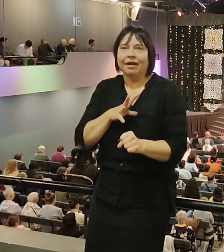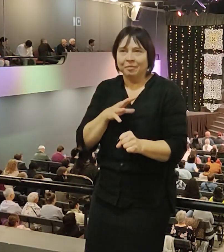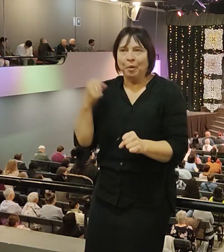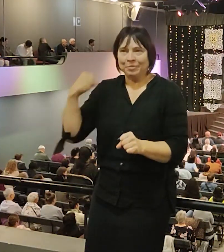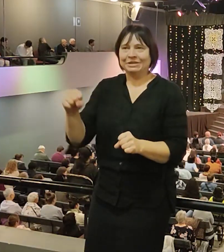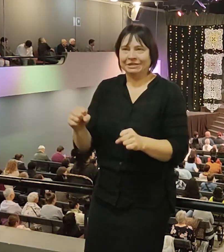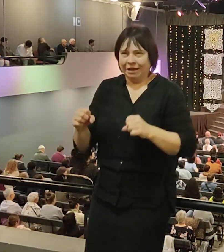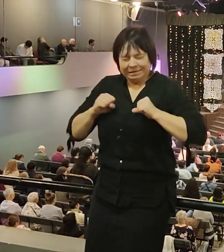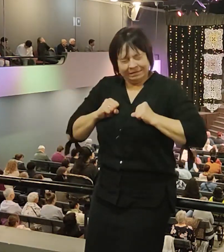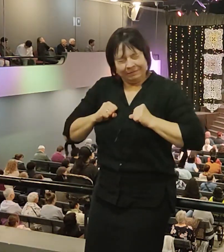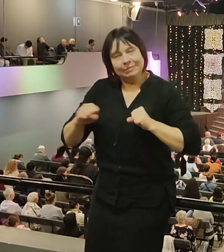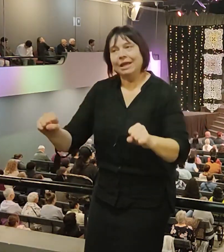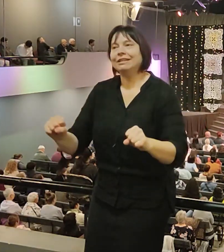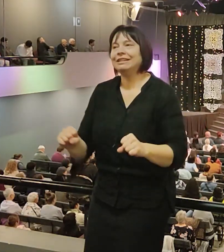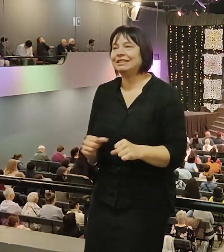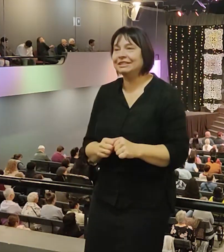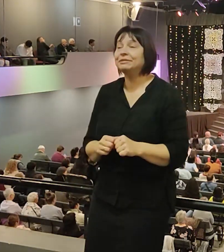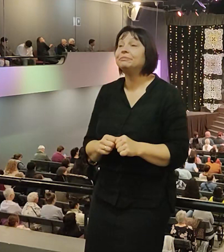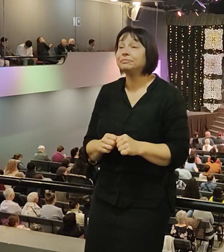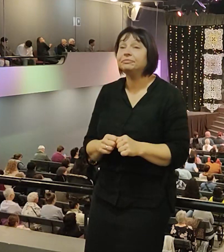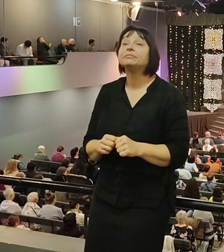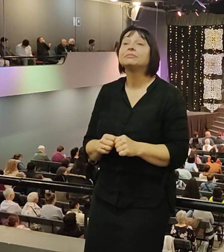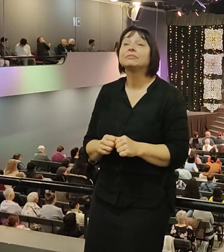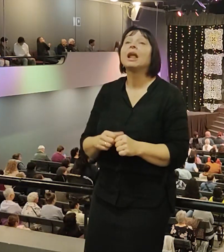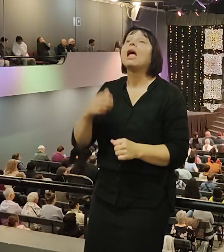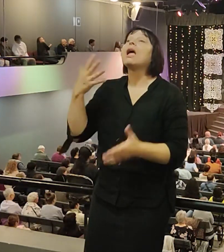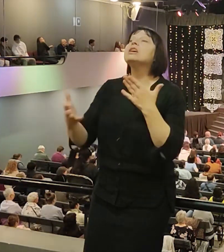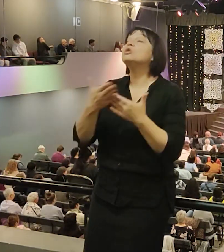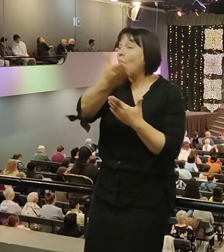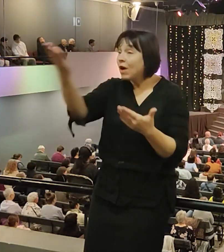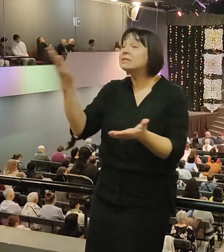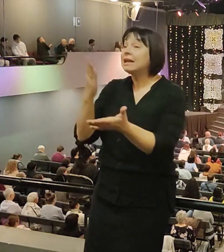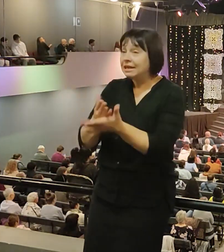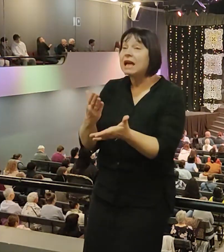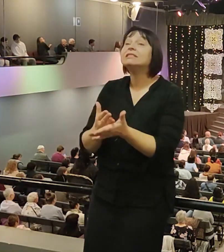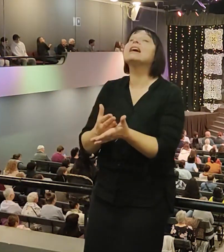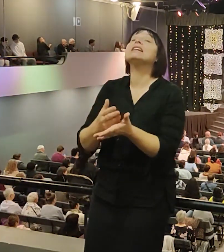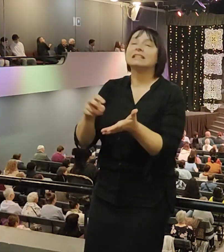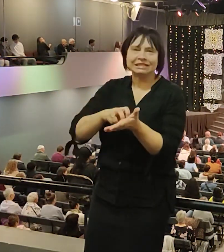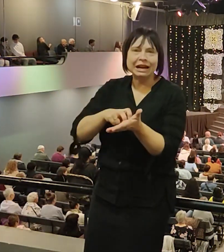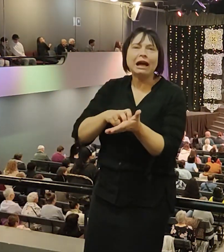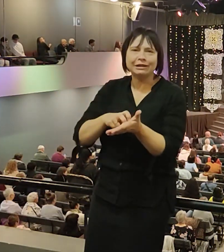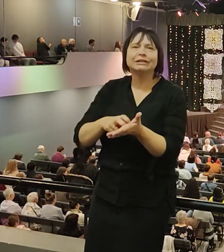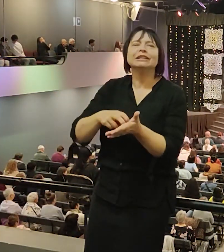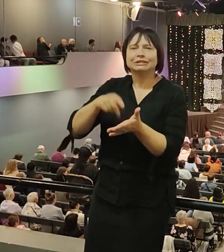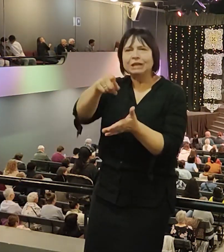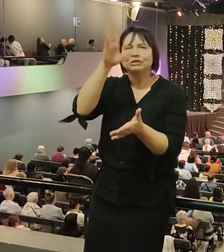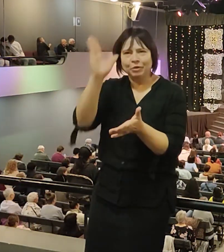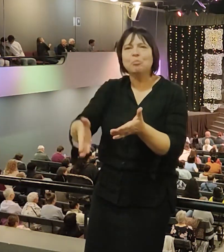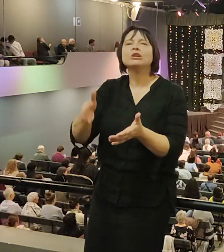Данка. Спасибо. Если у вас страх есть, значит, у вас есть надежда быть мужественным.